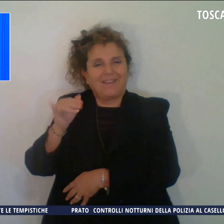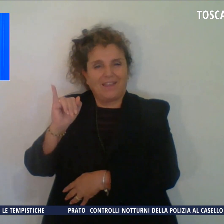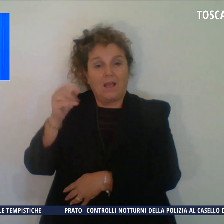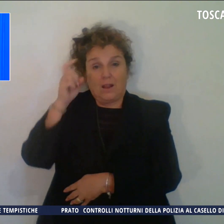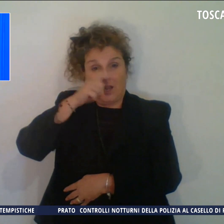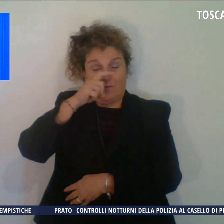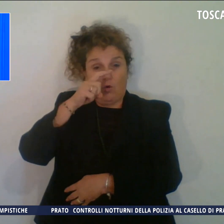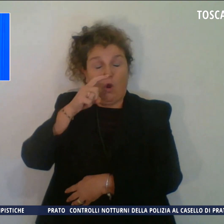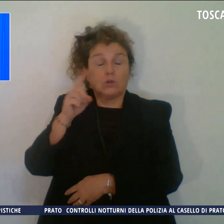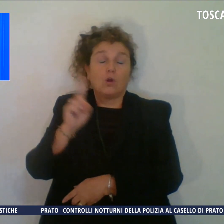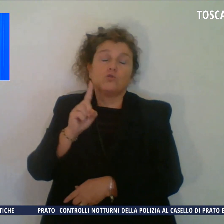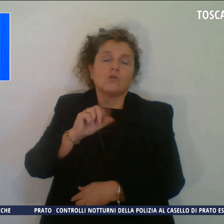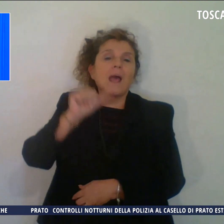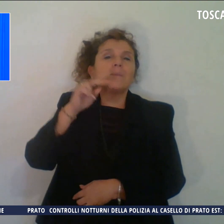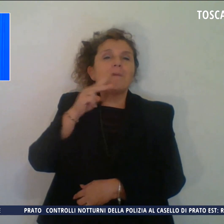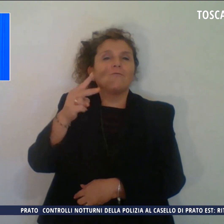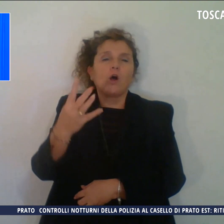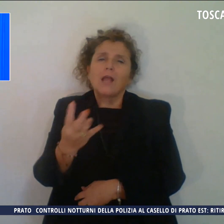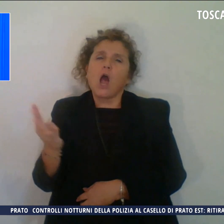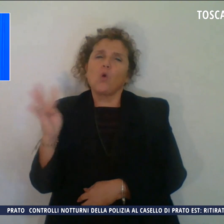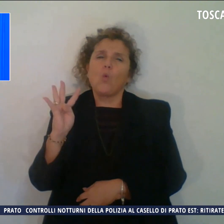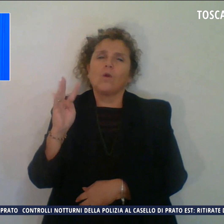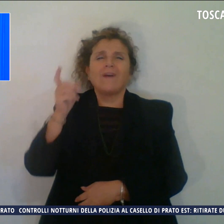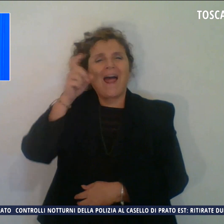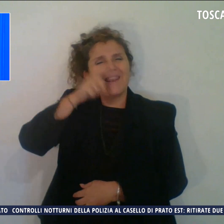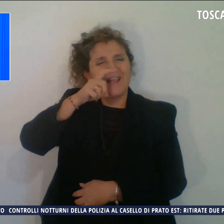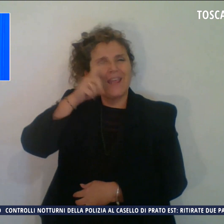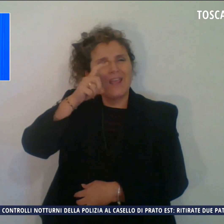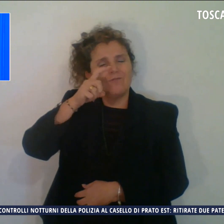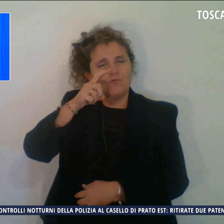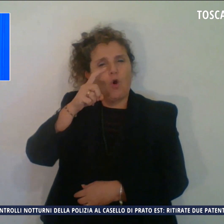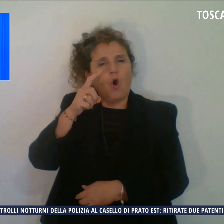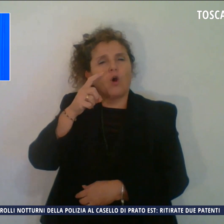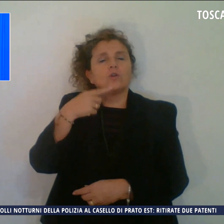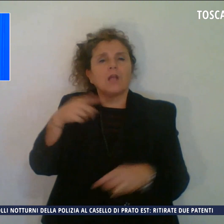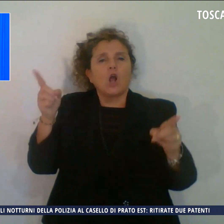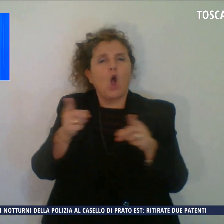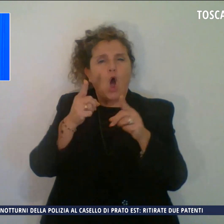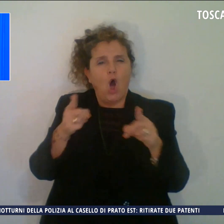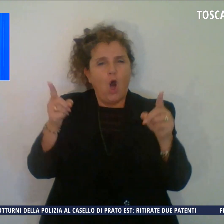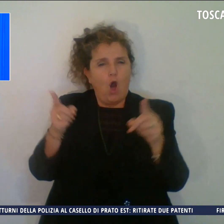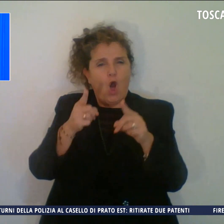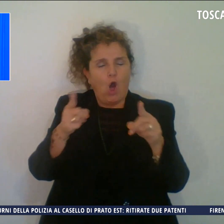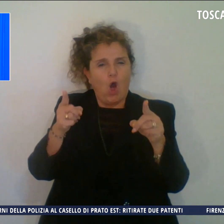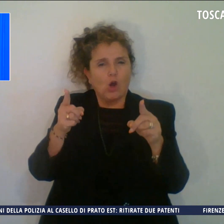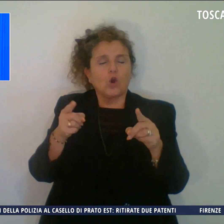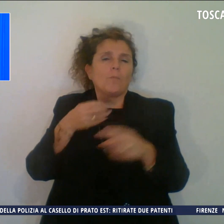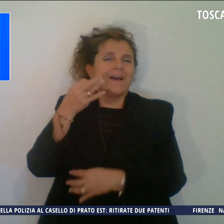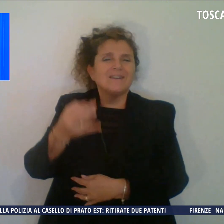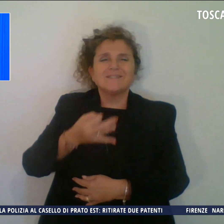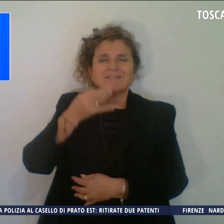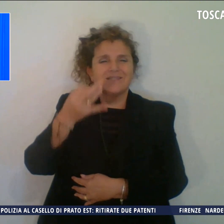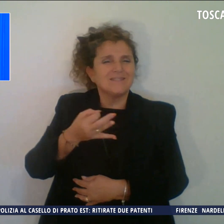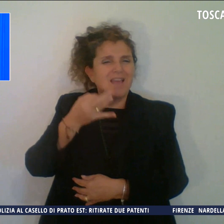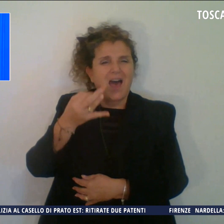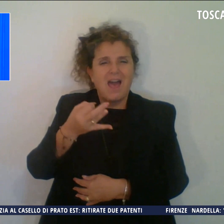la prima volta che la curva del Livorno lascia partire questo coro, così come da sempre le bandiere della